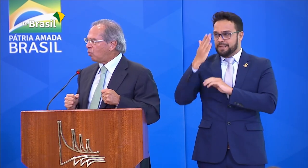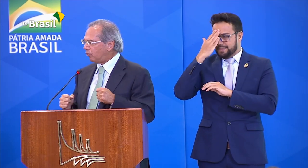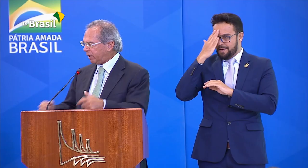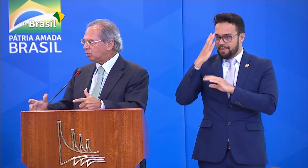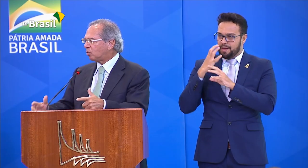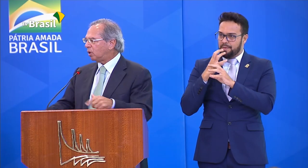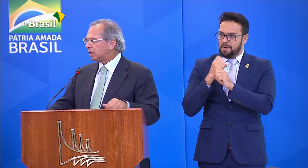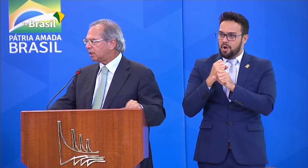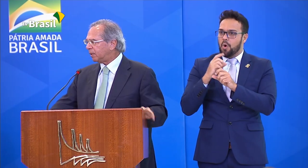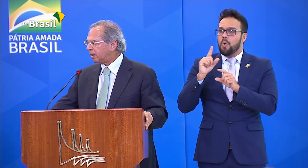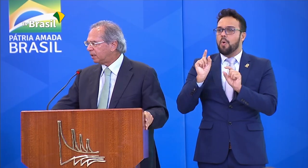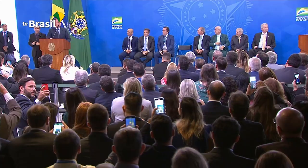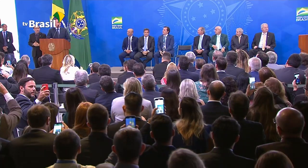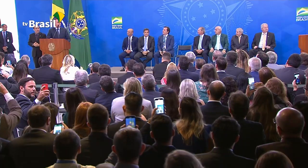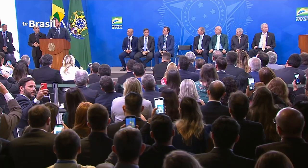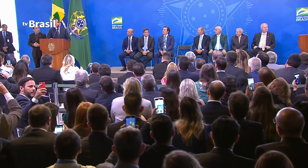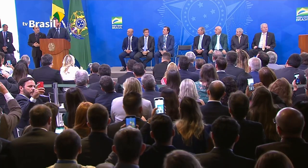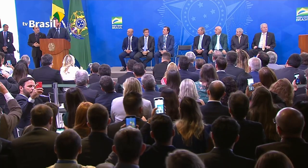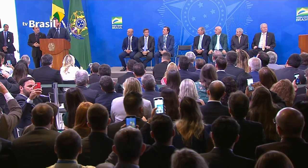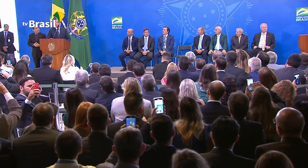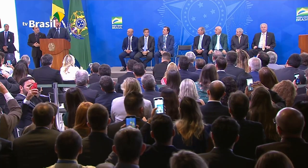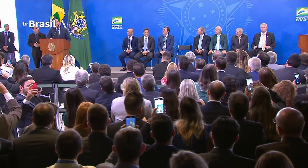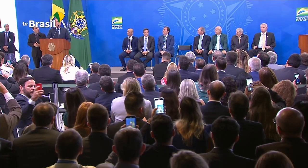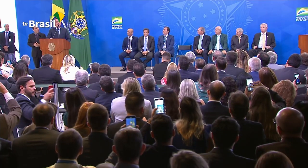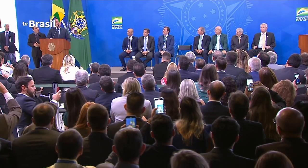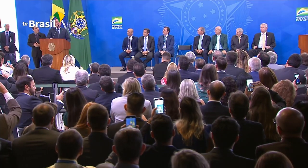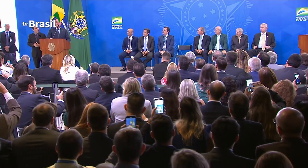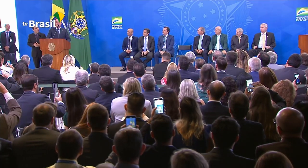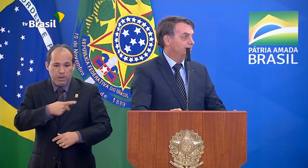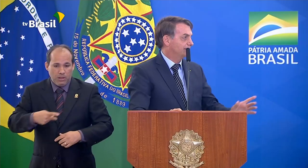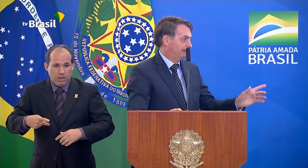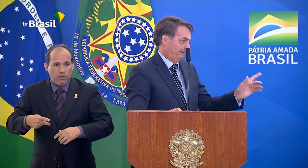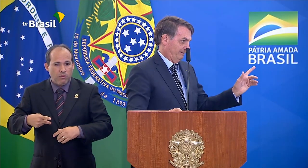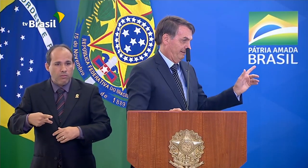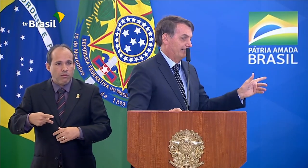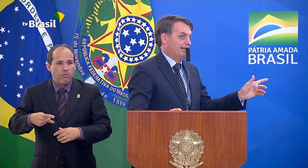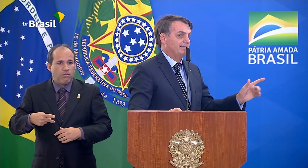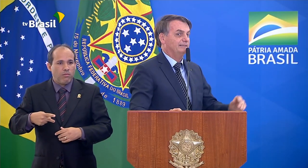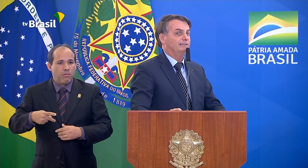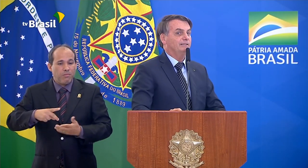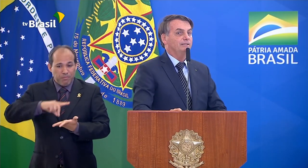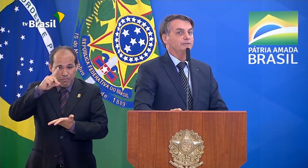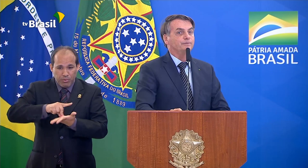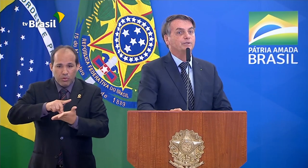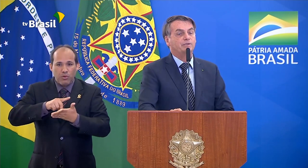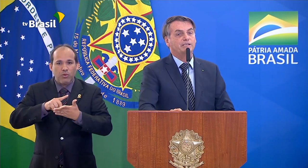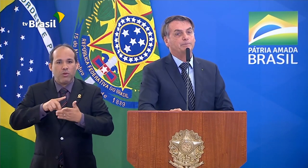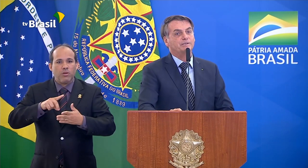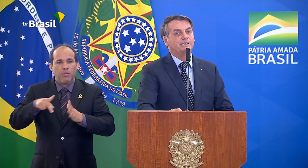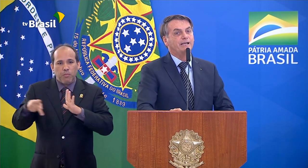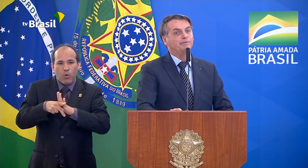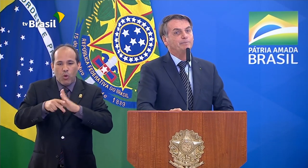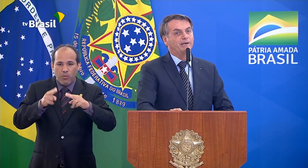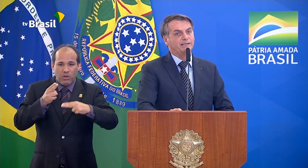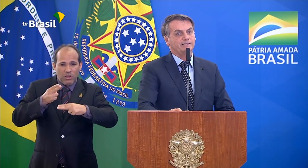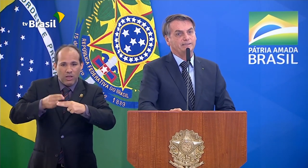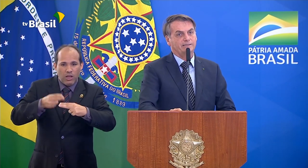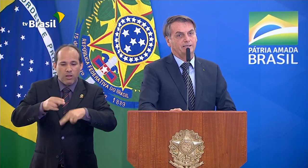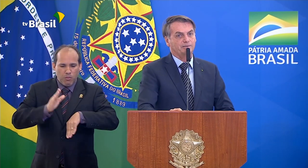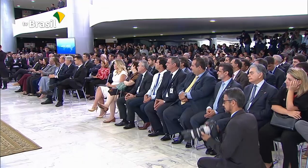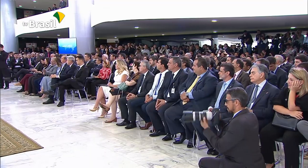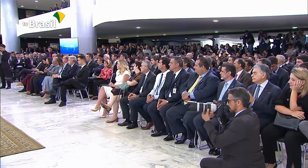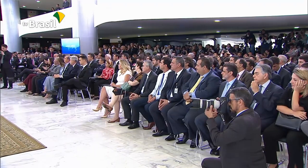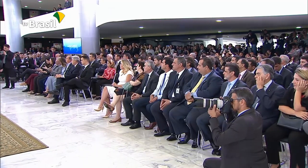remar com o vento contra também. O presidente Jair Bolsonaro afirmou que é mais uma ação que reforça a